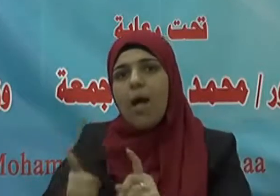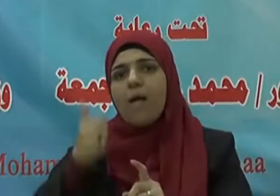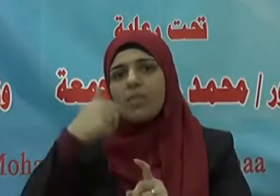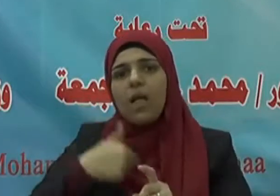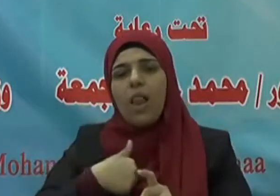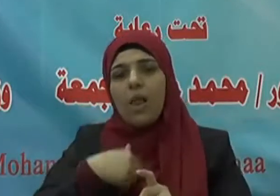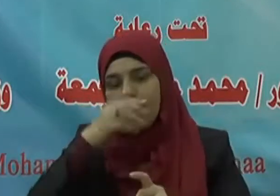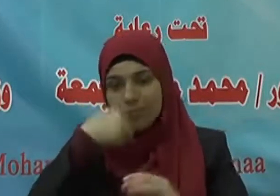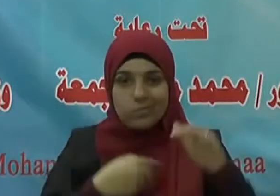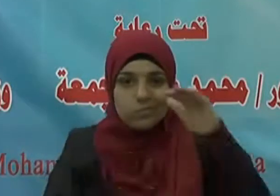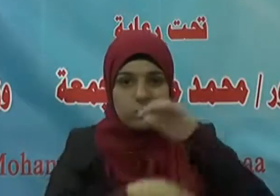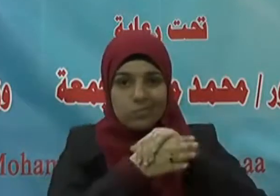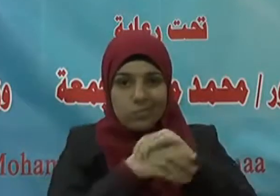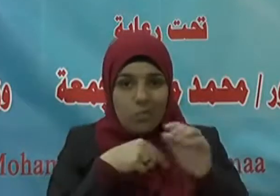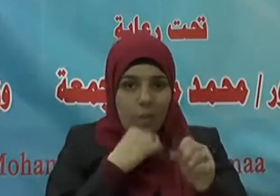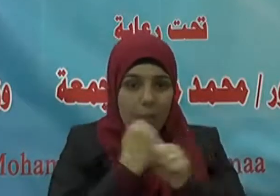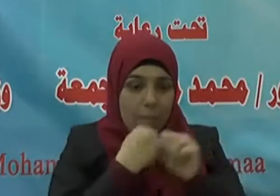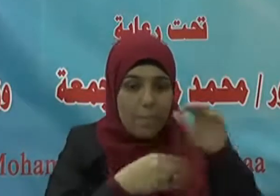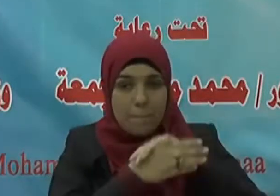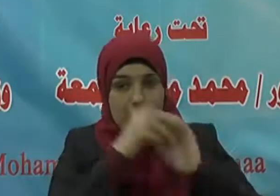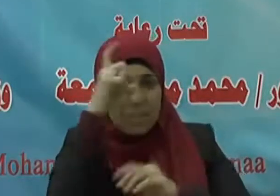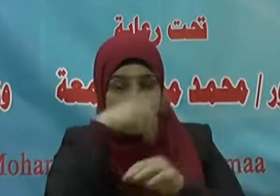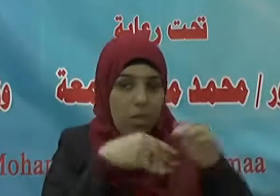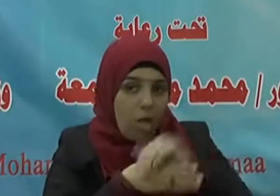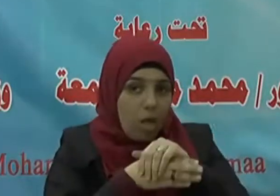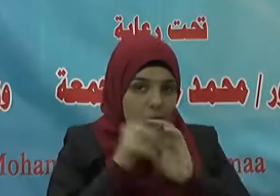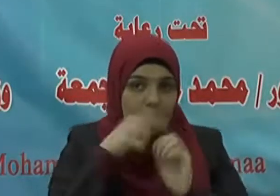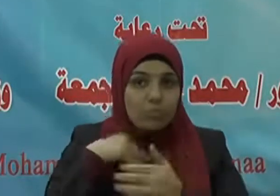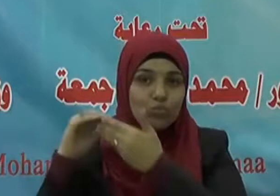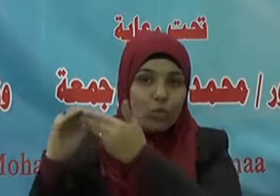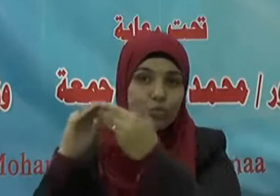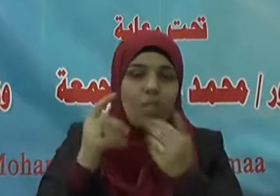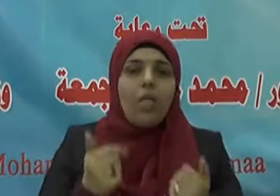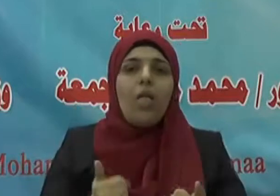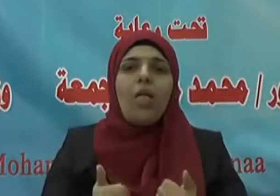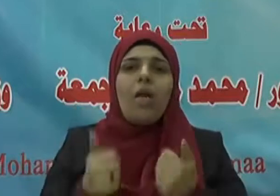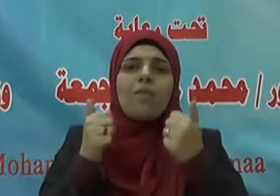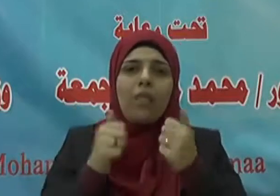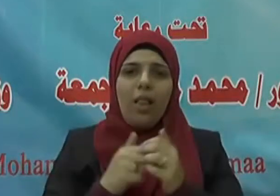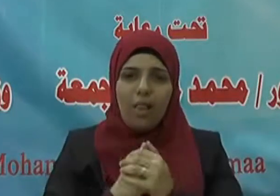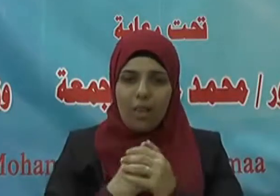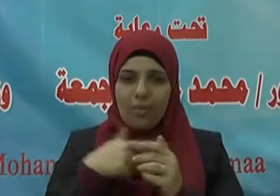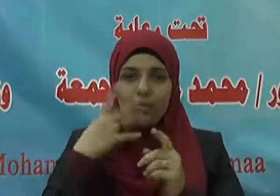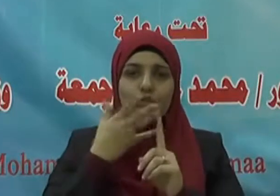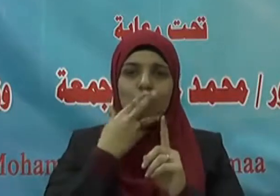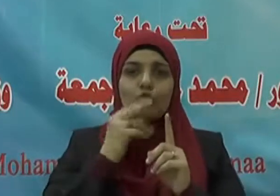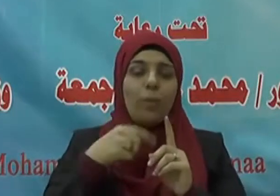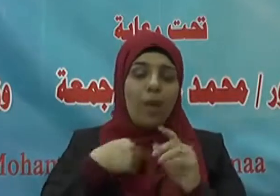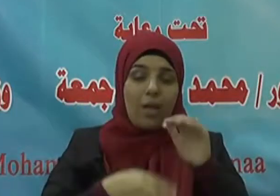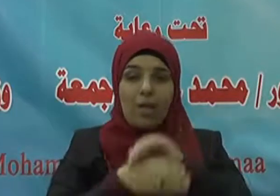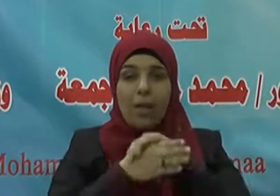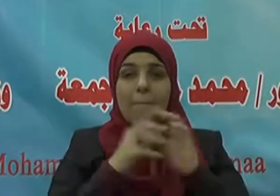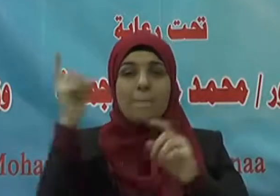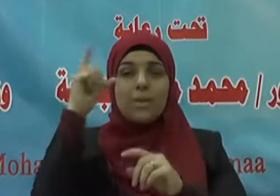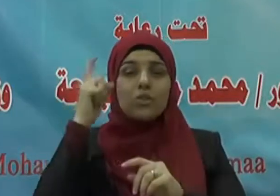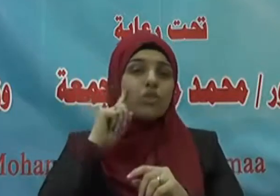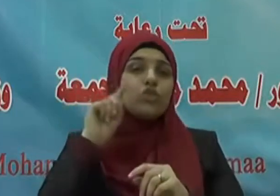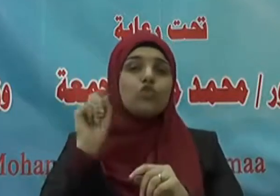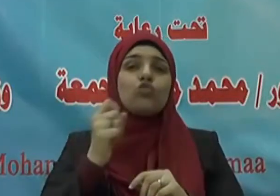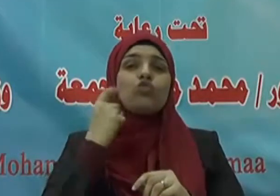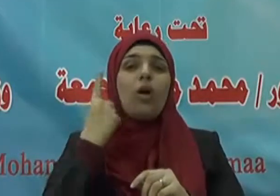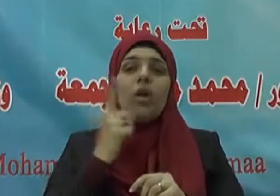إلي من أن أعتكف في هذا المسجد يعني مسجد المدينة شهرا